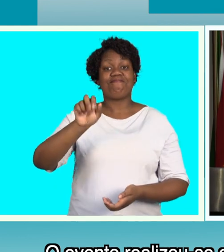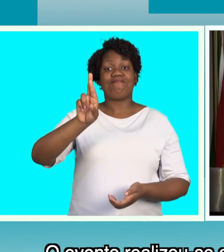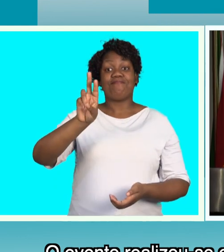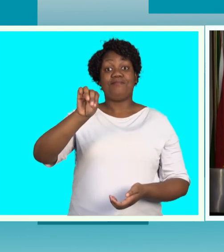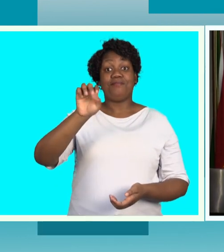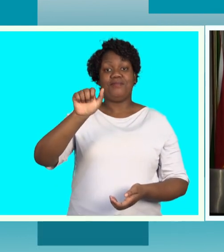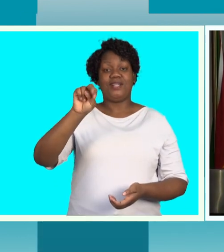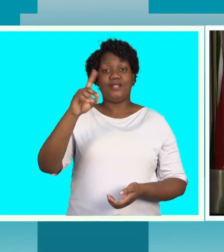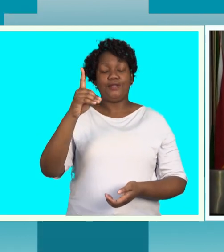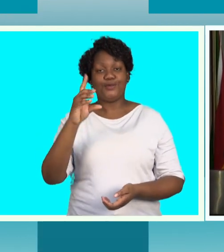Ungunga.